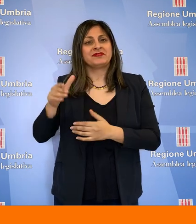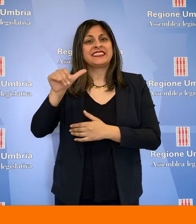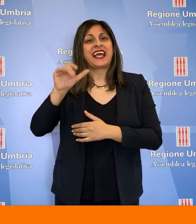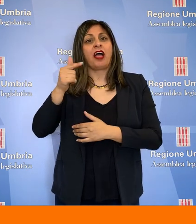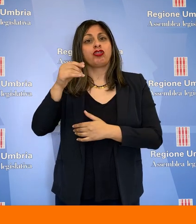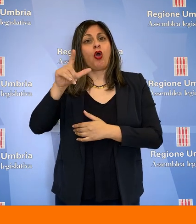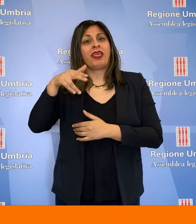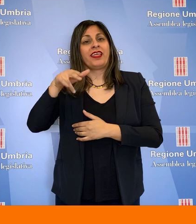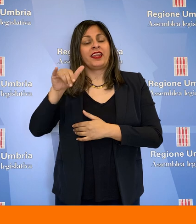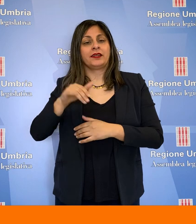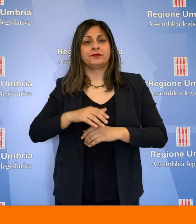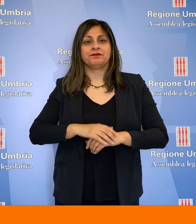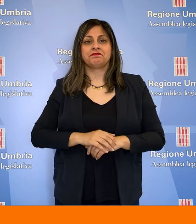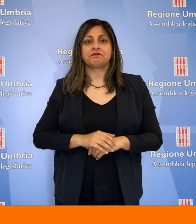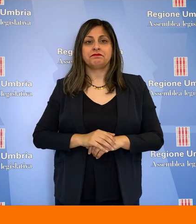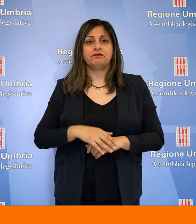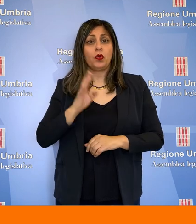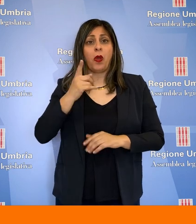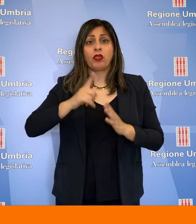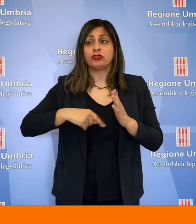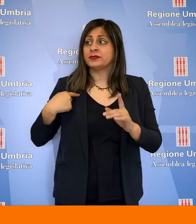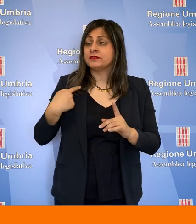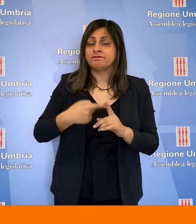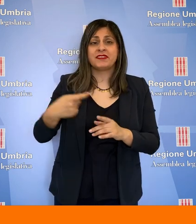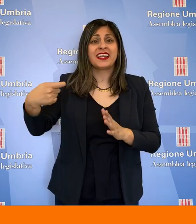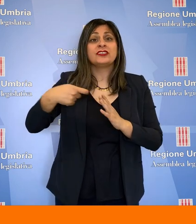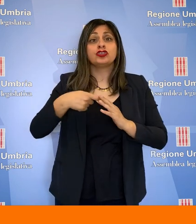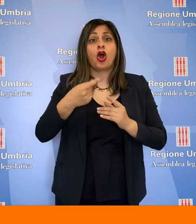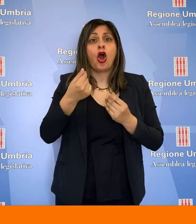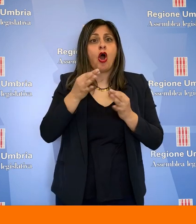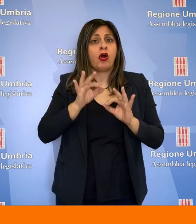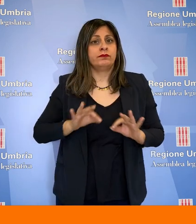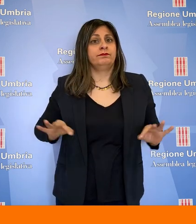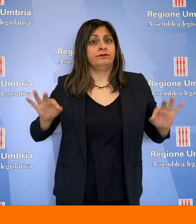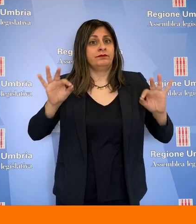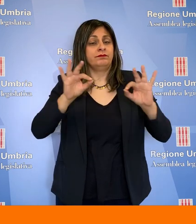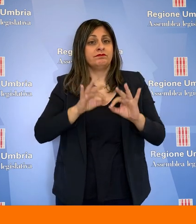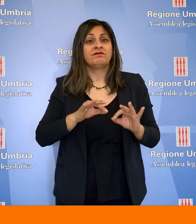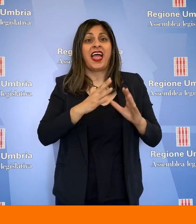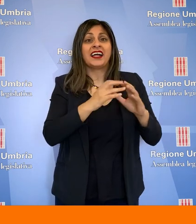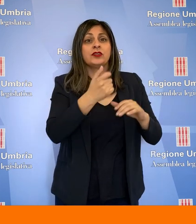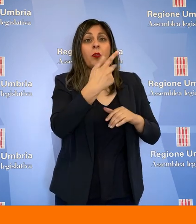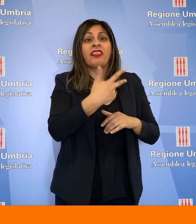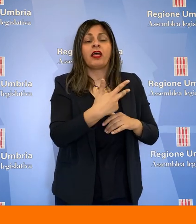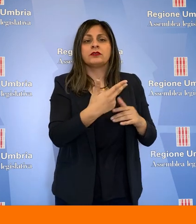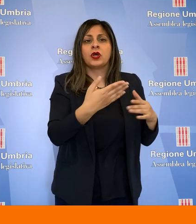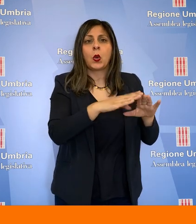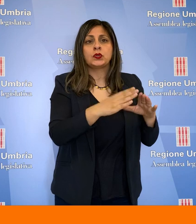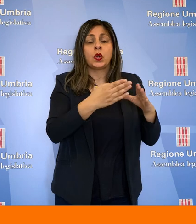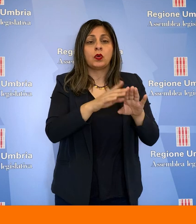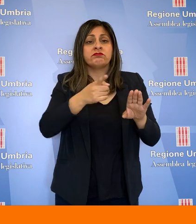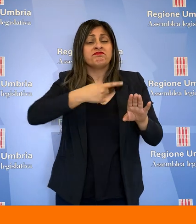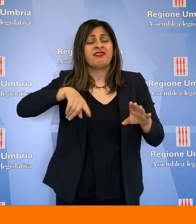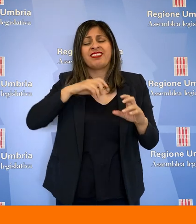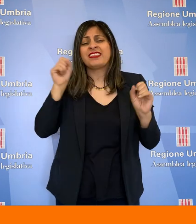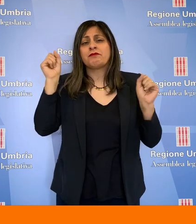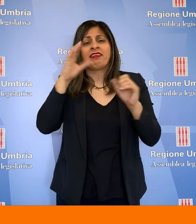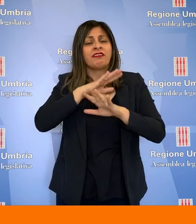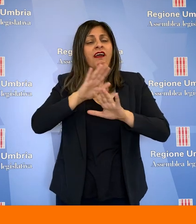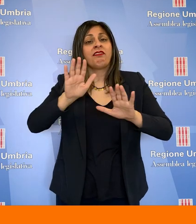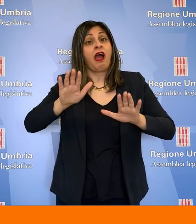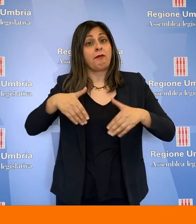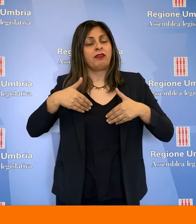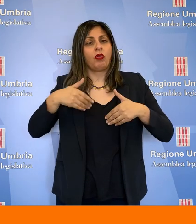del comparto pubblico spettacolo e intrattenimento. Ce ne parla Alberto Scattolini. Da circa